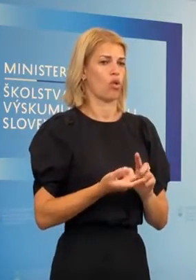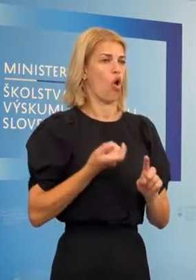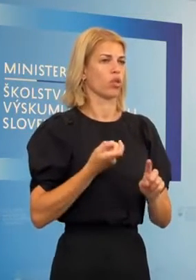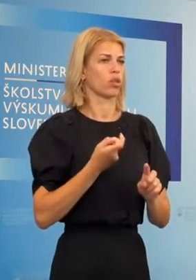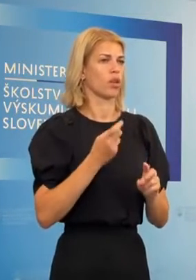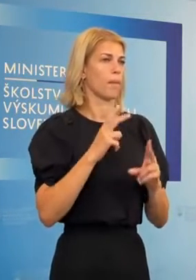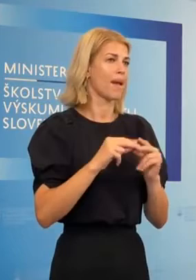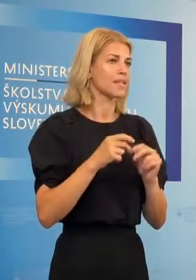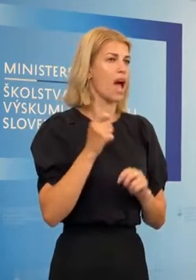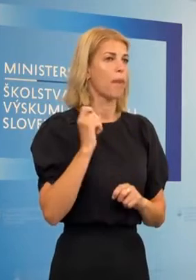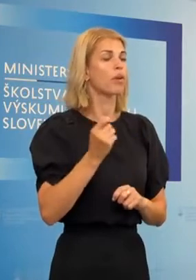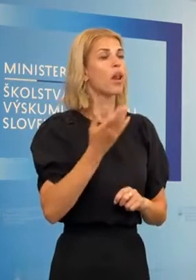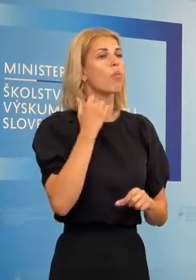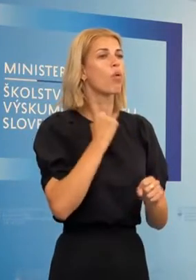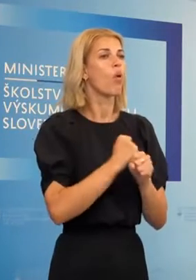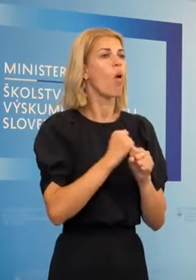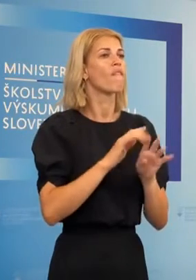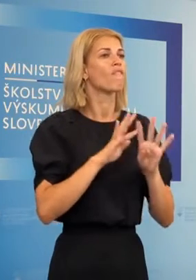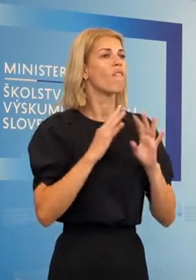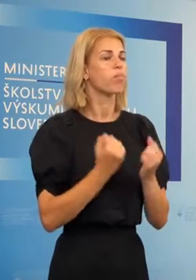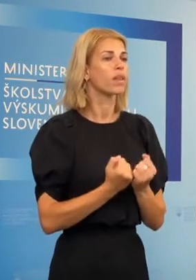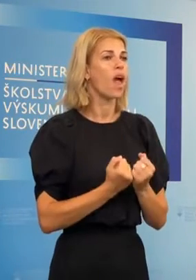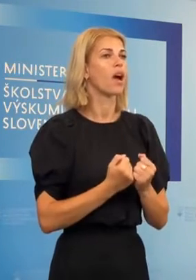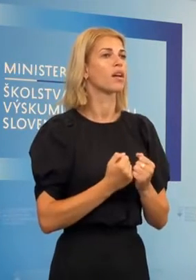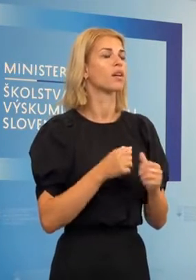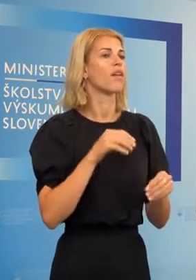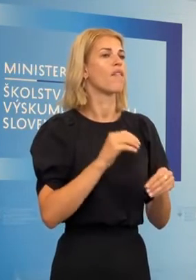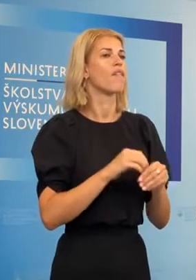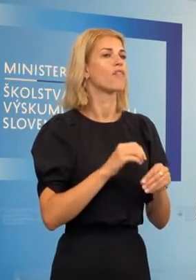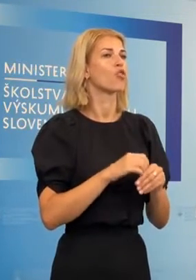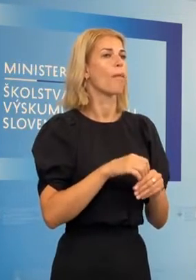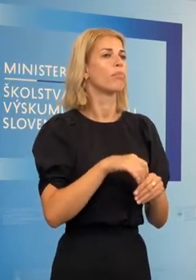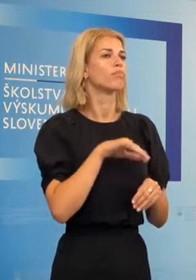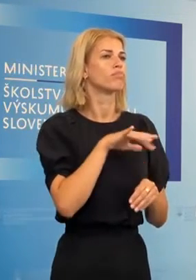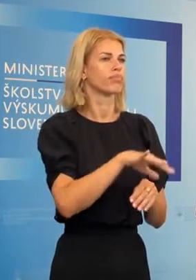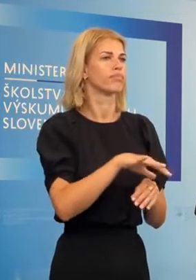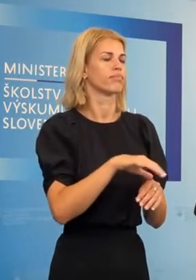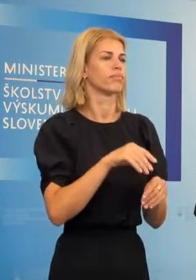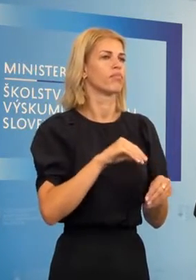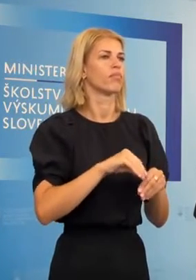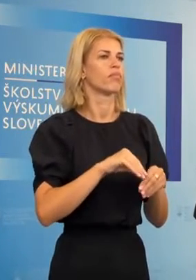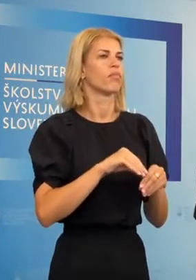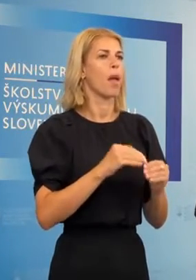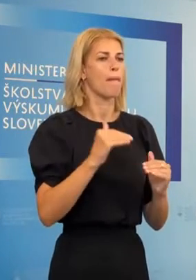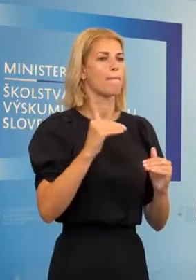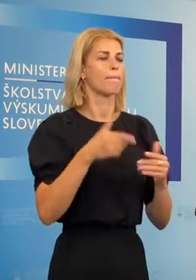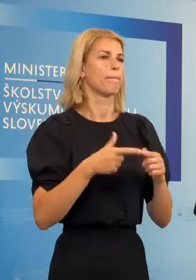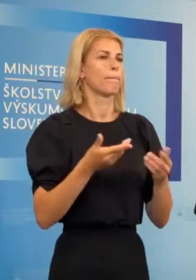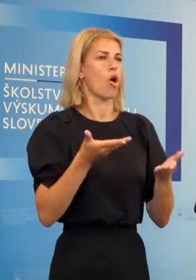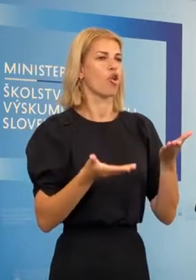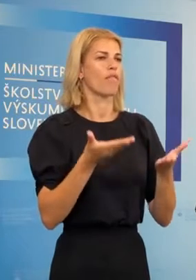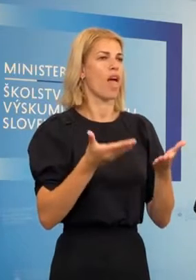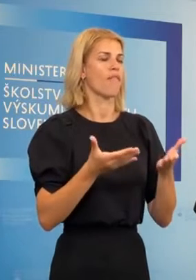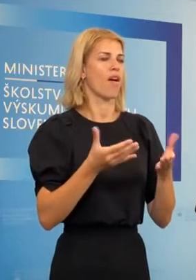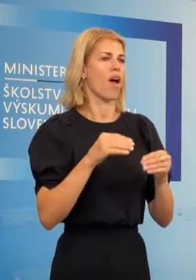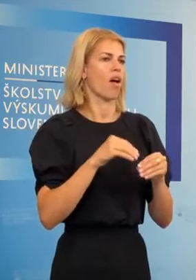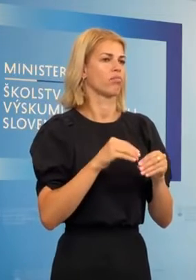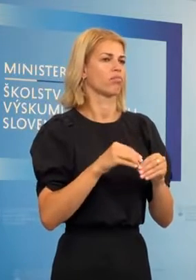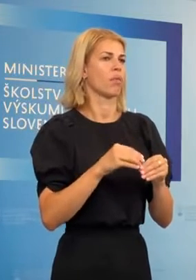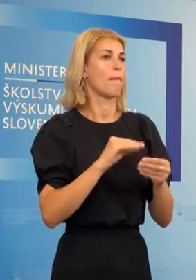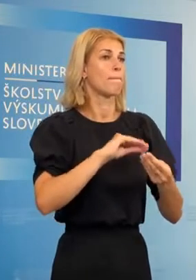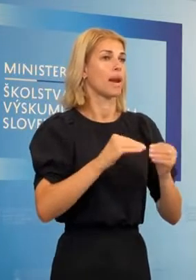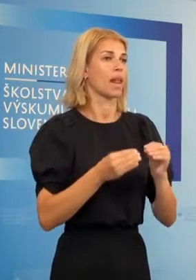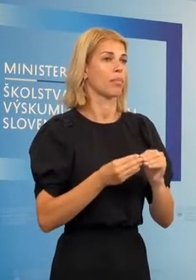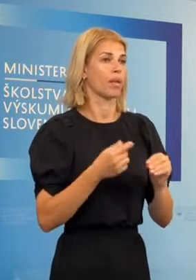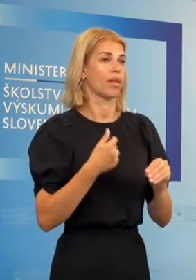apríla, robili také webináre, kde sa komparujú jednotlivé predmety o tom, vlastne aké... Napríklad som učiteľ fyziky, tak sa